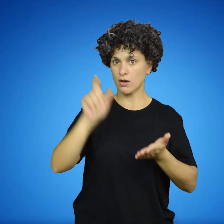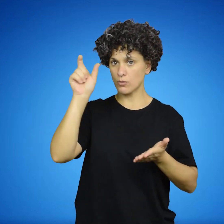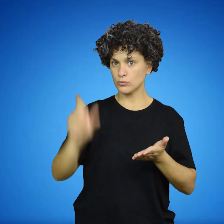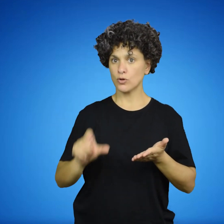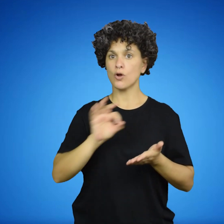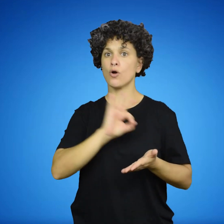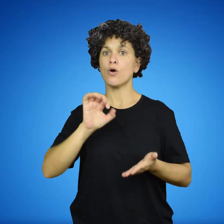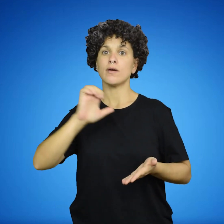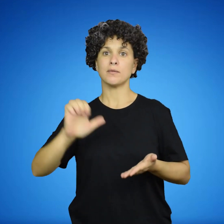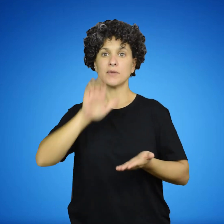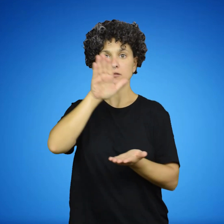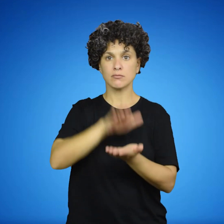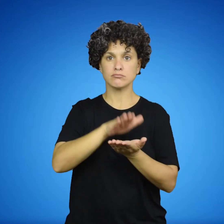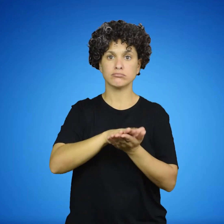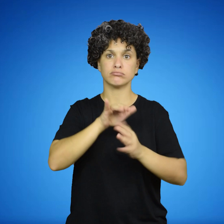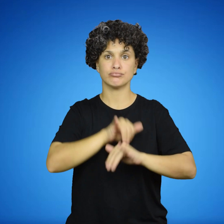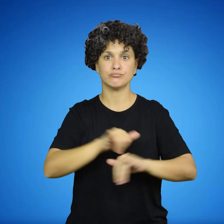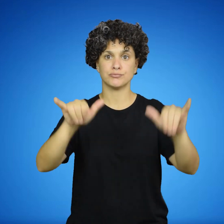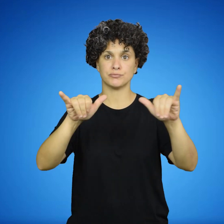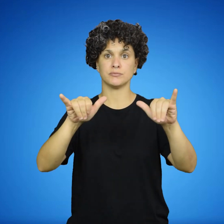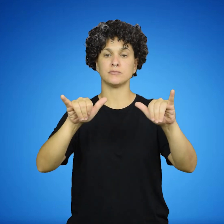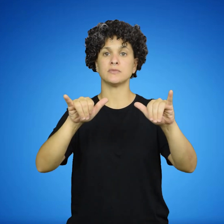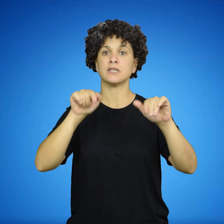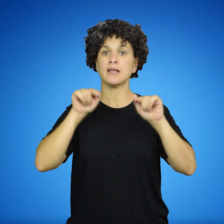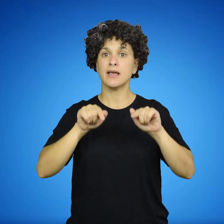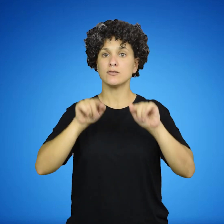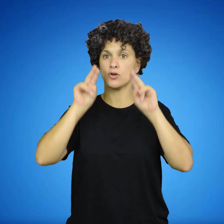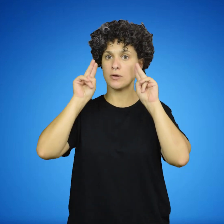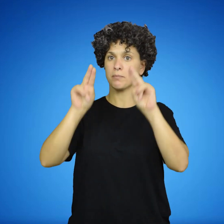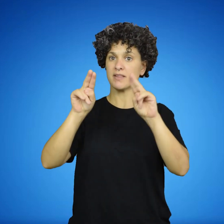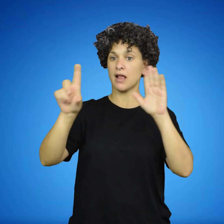impresor o emisor, con arreglo a la ley por los abusos que cometieran.